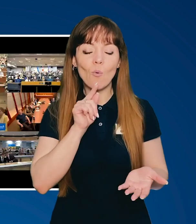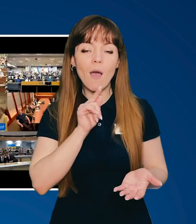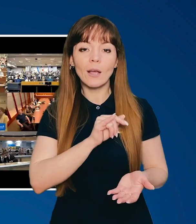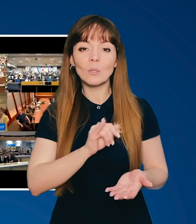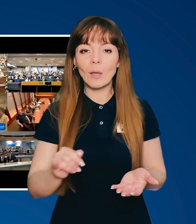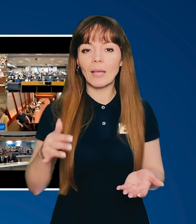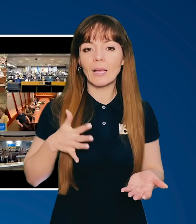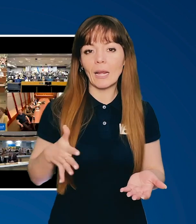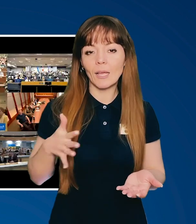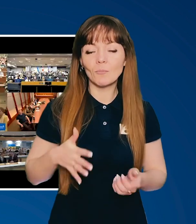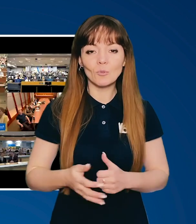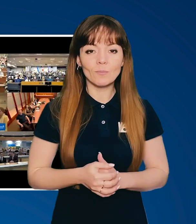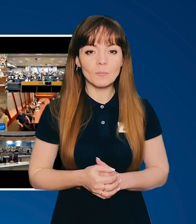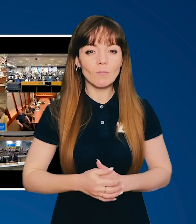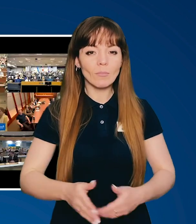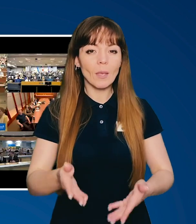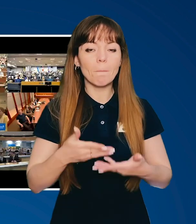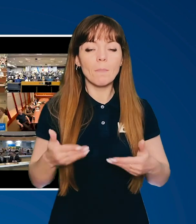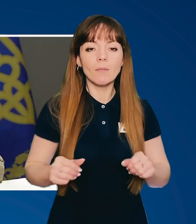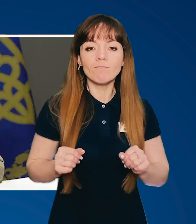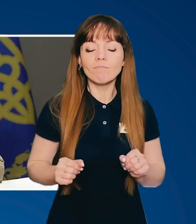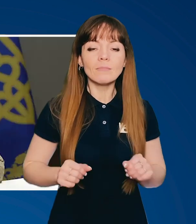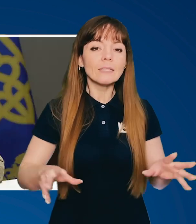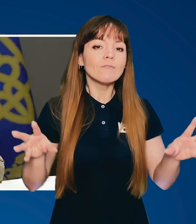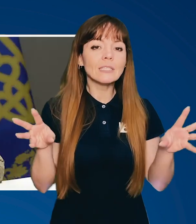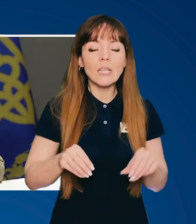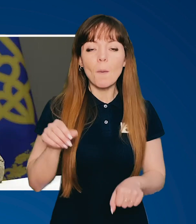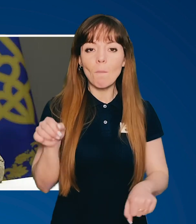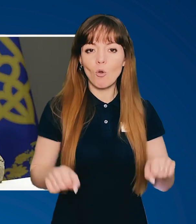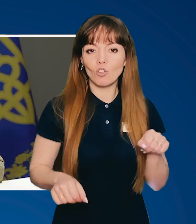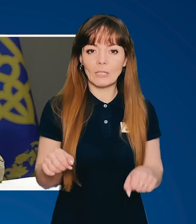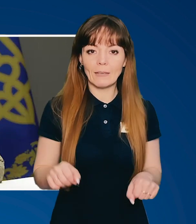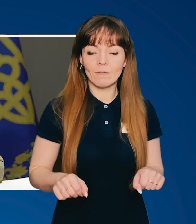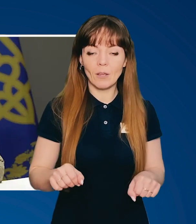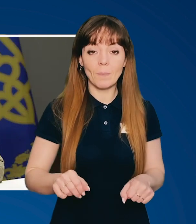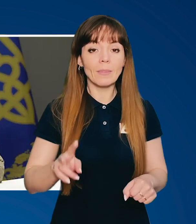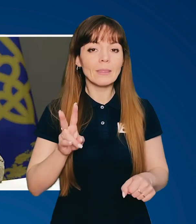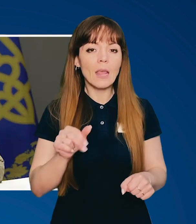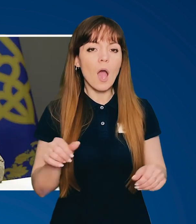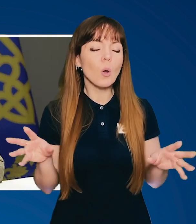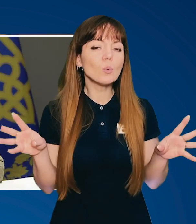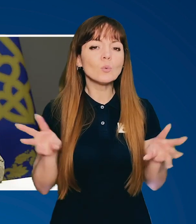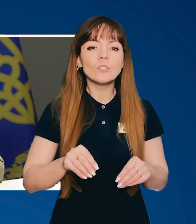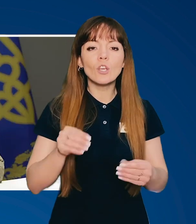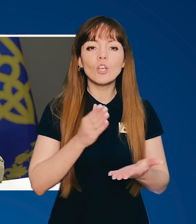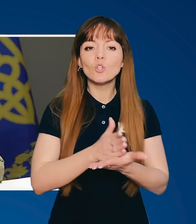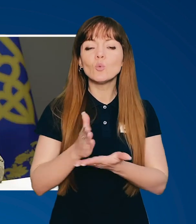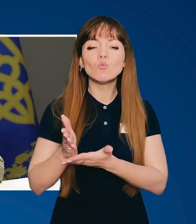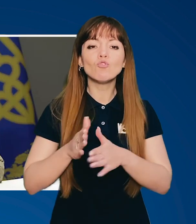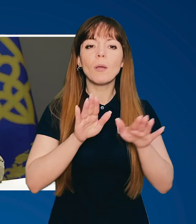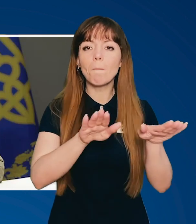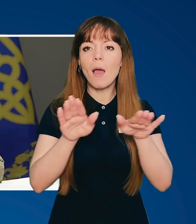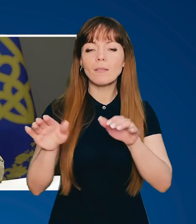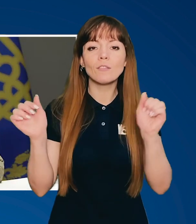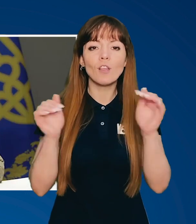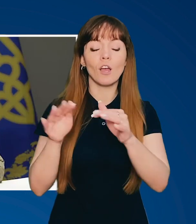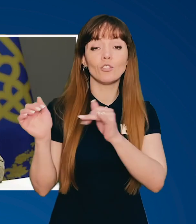Луганську і Криму. Ми робили для цього все можливе на усіх існуючих майданчиках.